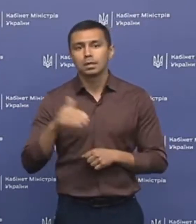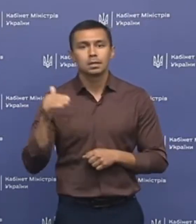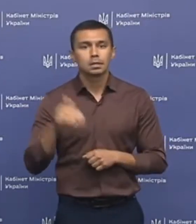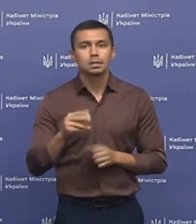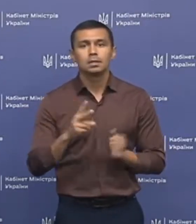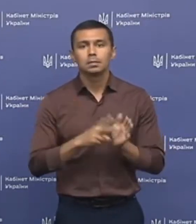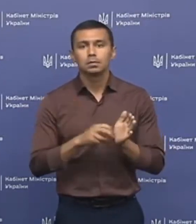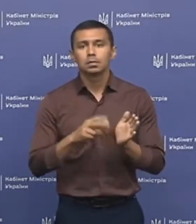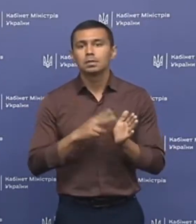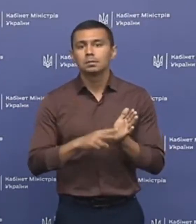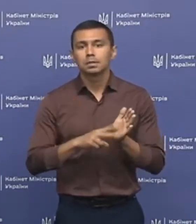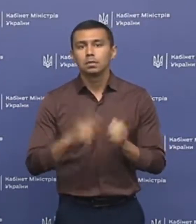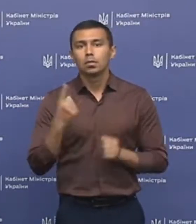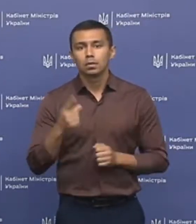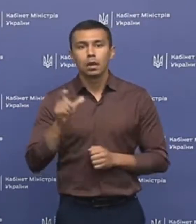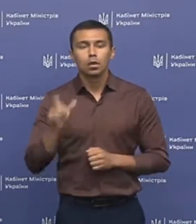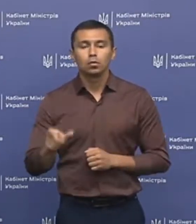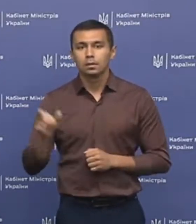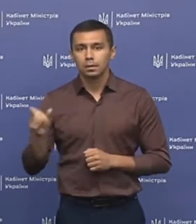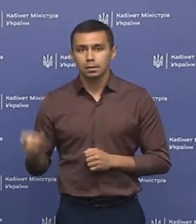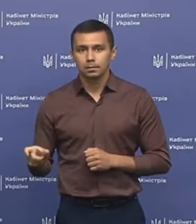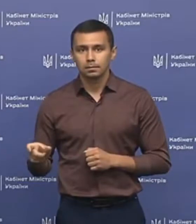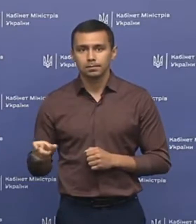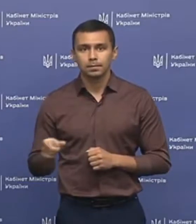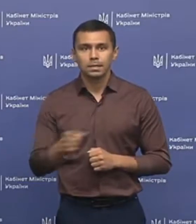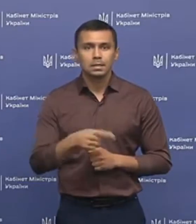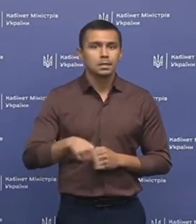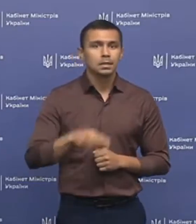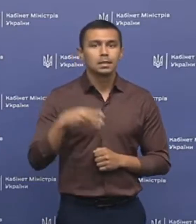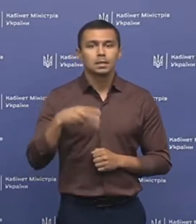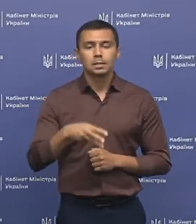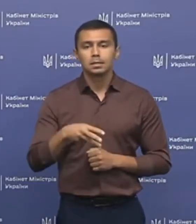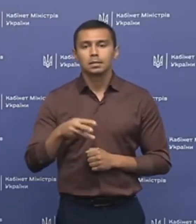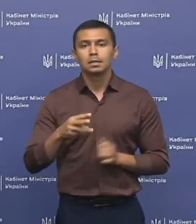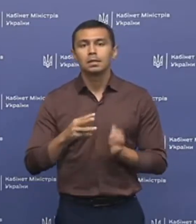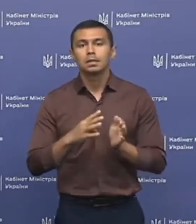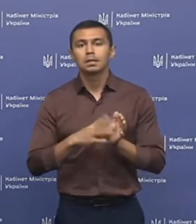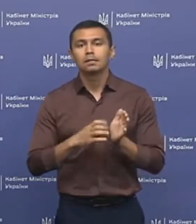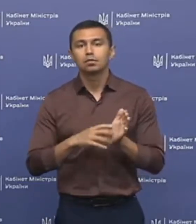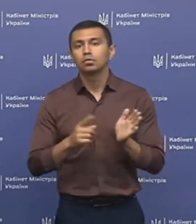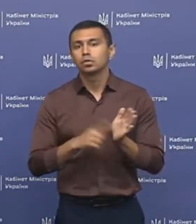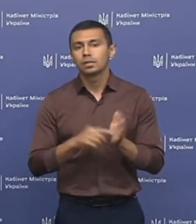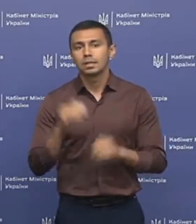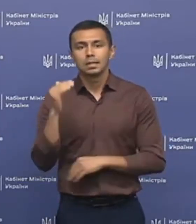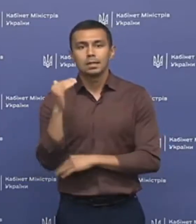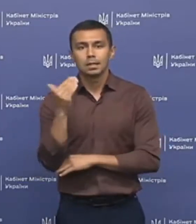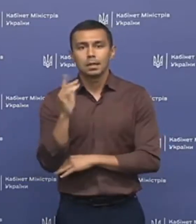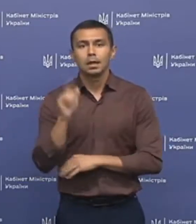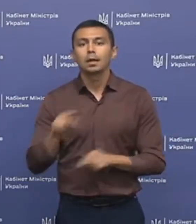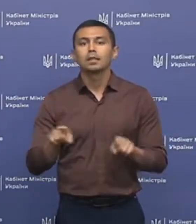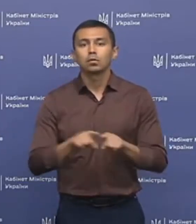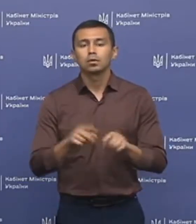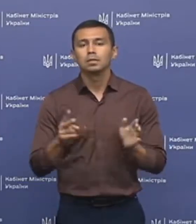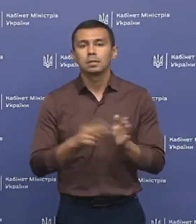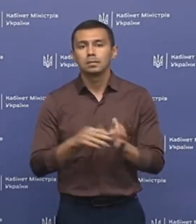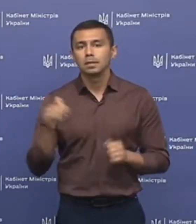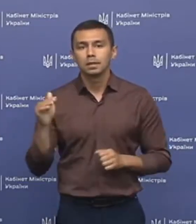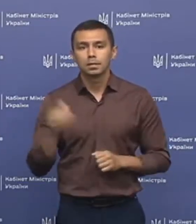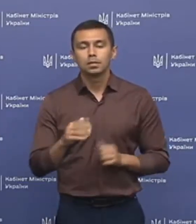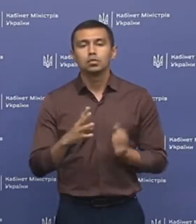771 людина. З них 3 906 дітей, а також 7